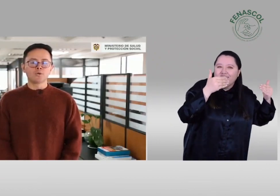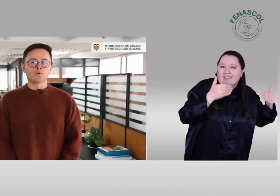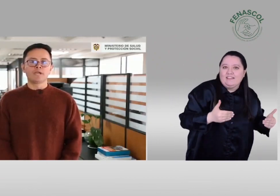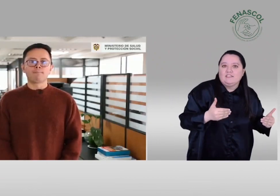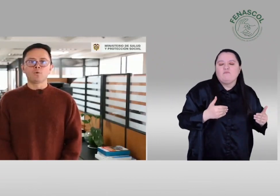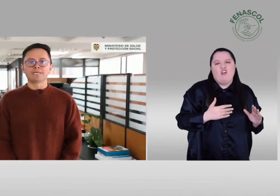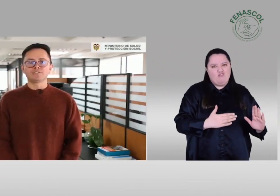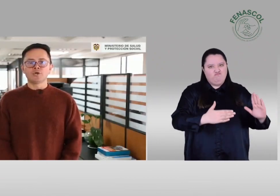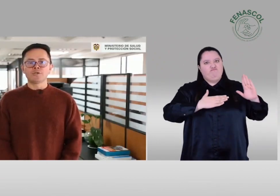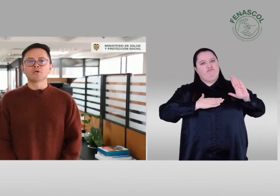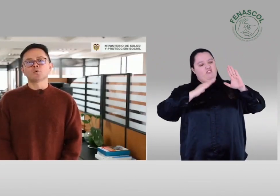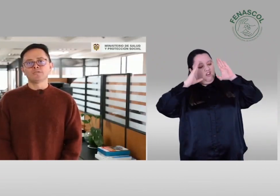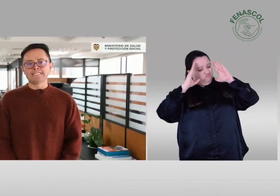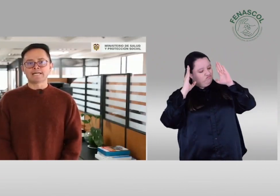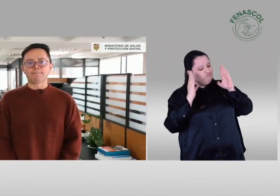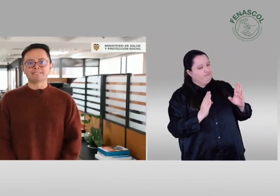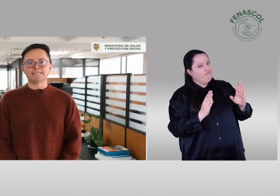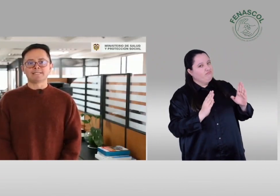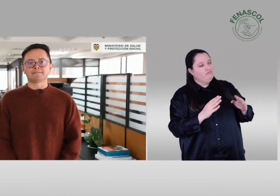con la población con discapacidad.